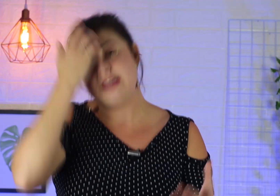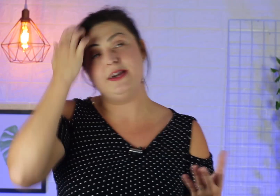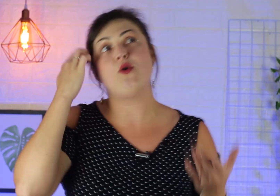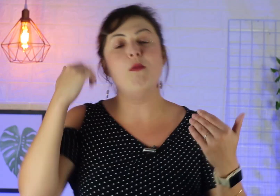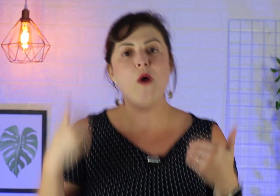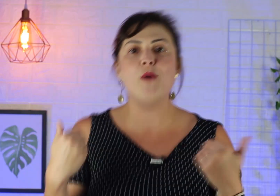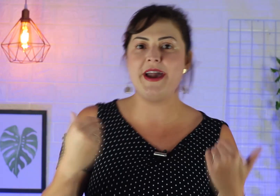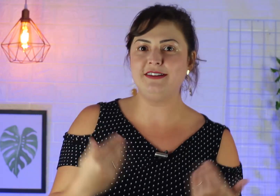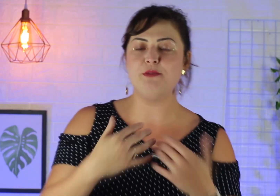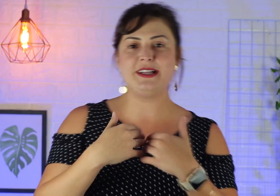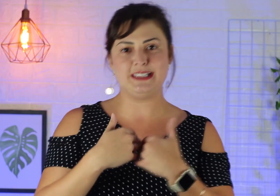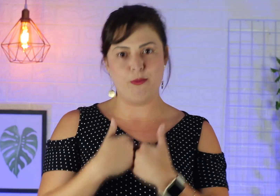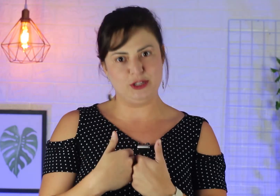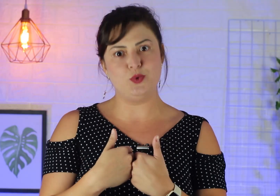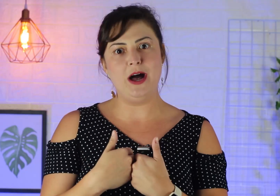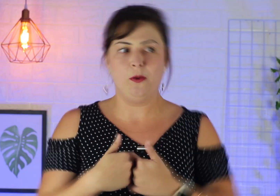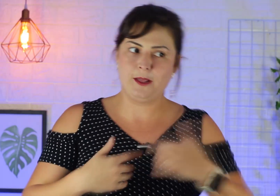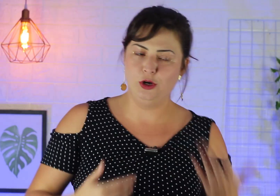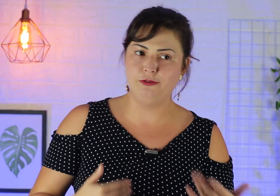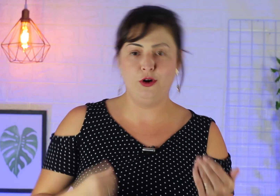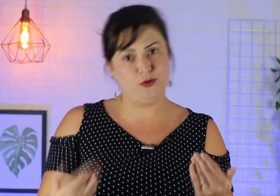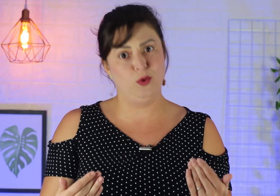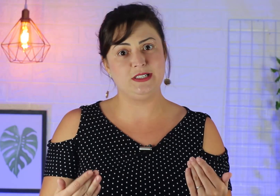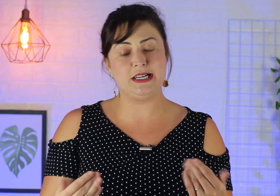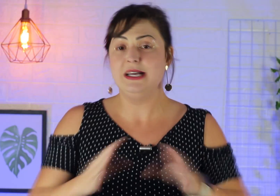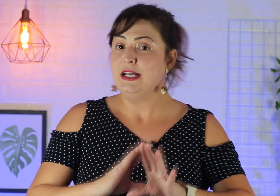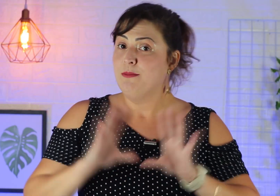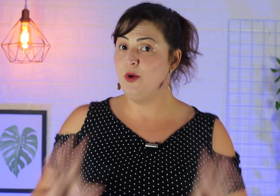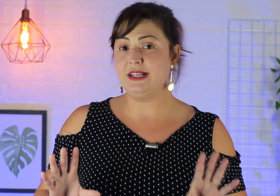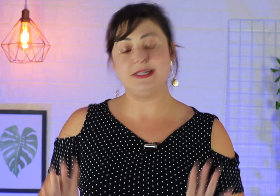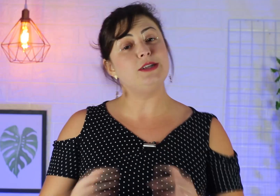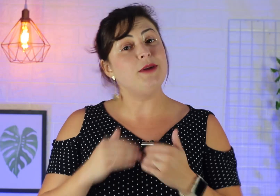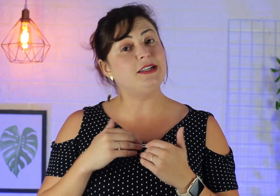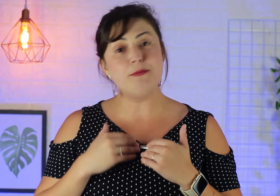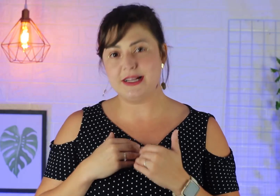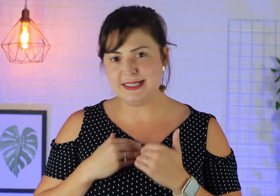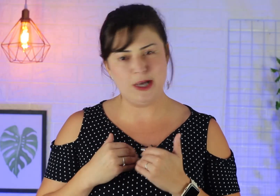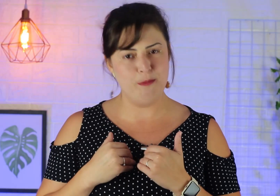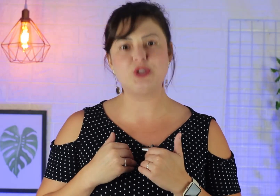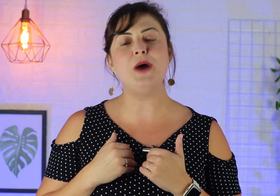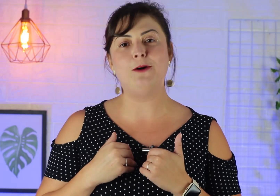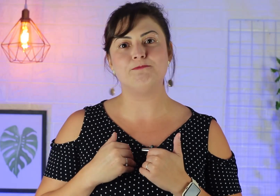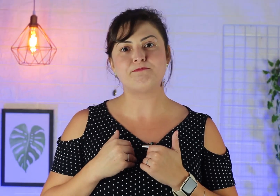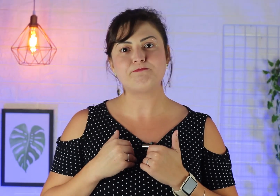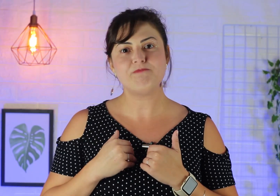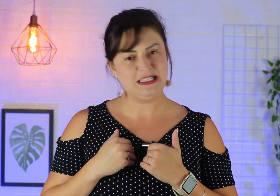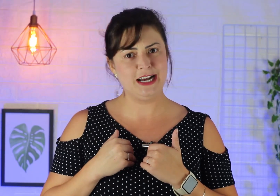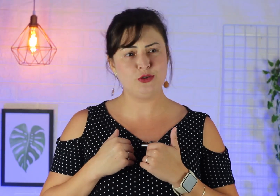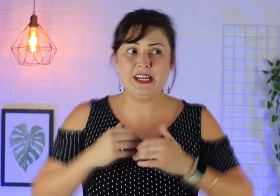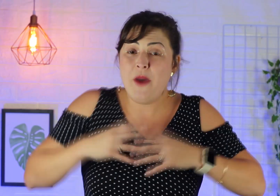como é uma interpretação pessoal, louvor, música, muitas vezes é uma interpretação pessoal, certo? Ela não